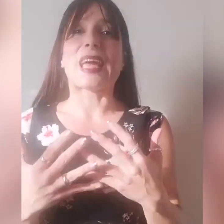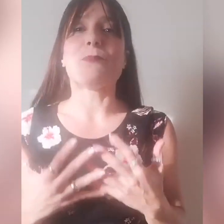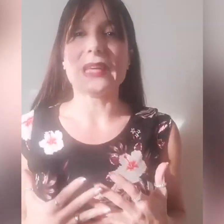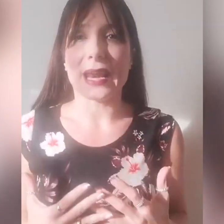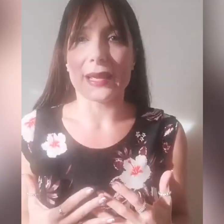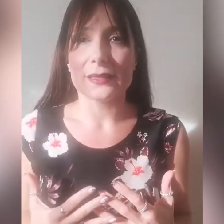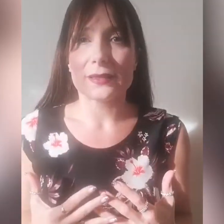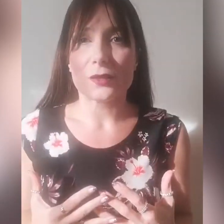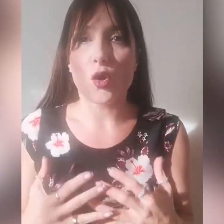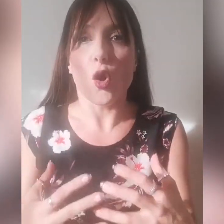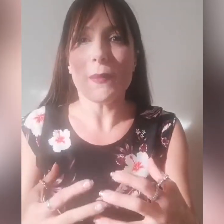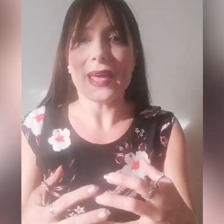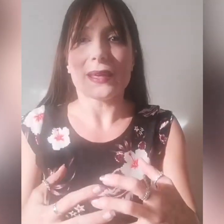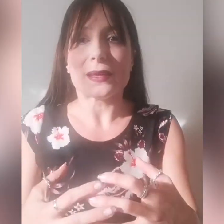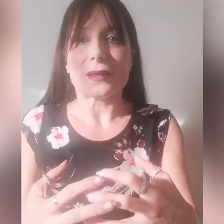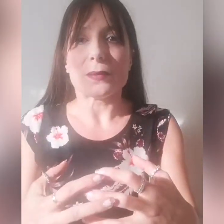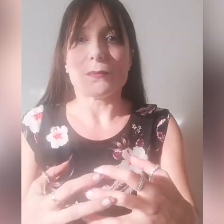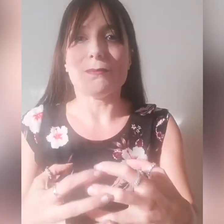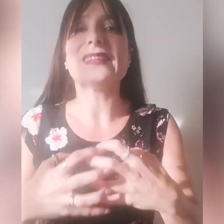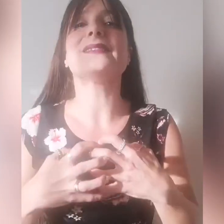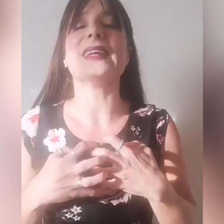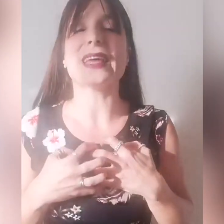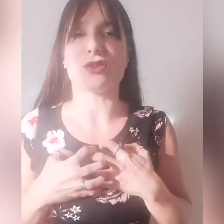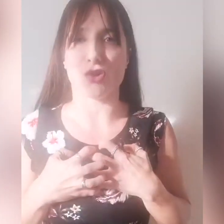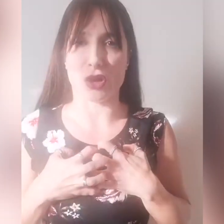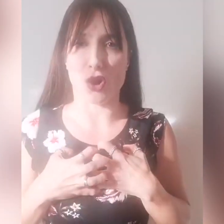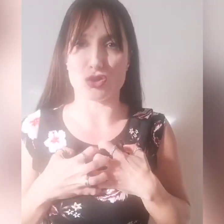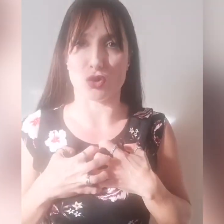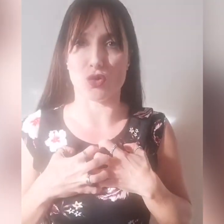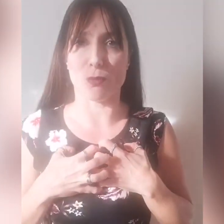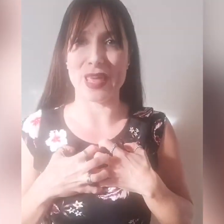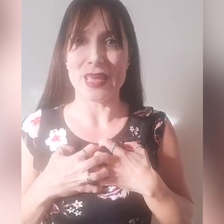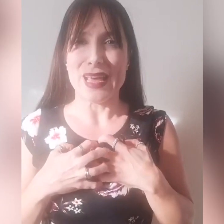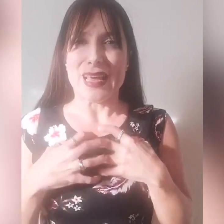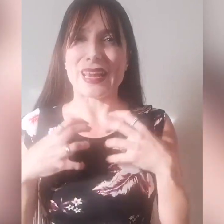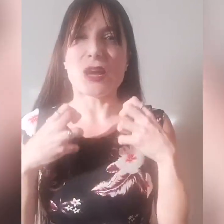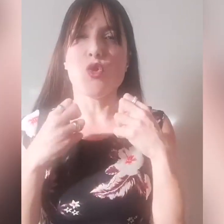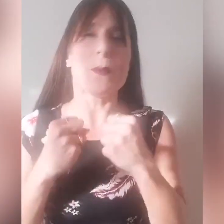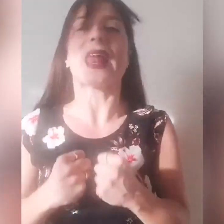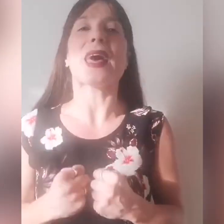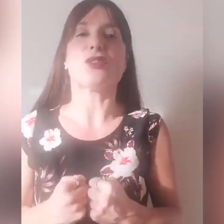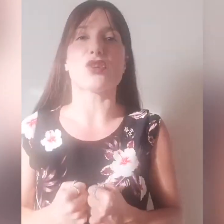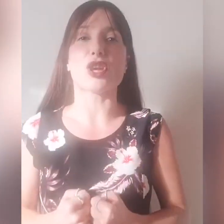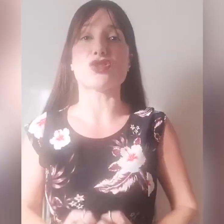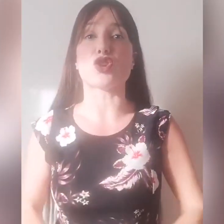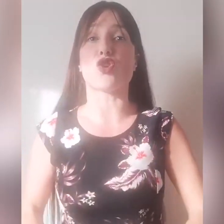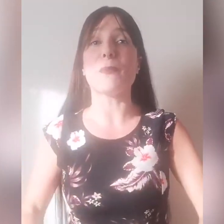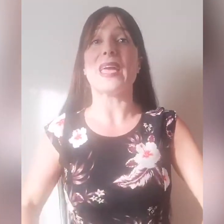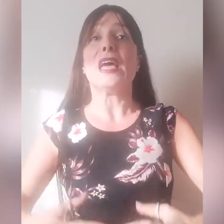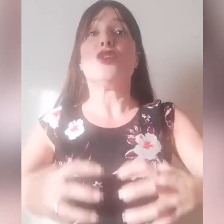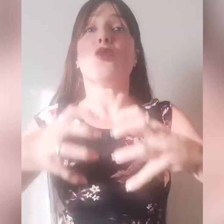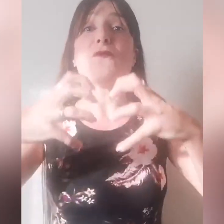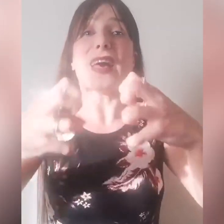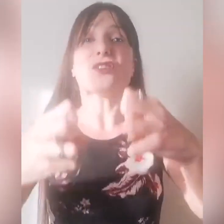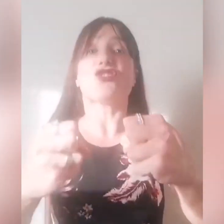capire come mantenere ciò che è nostro, come recuperare ciò che è nostro, come non farci